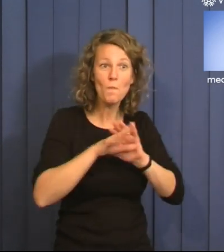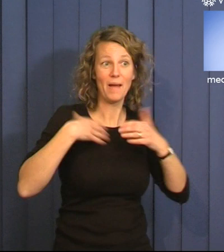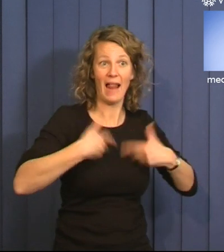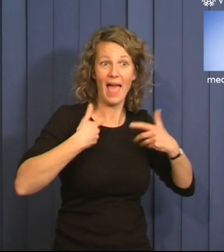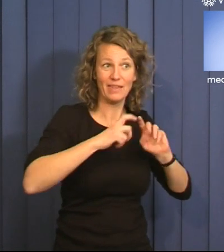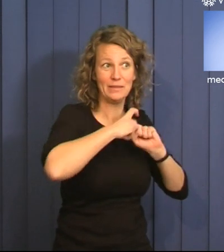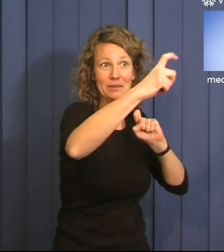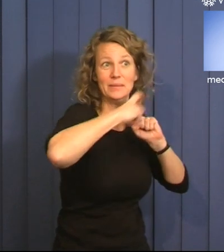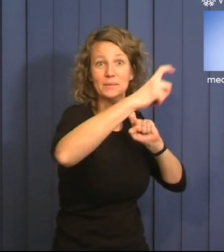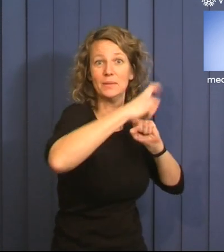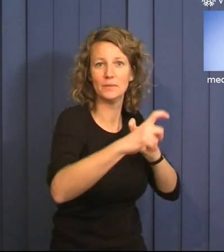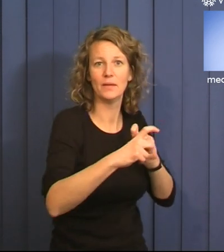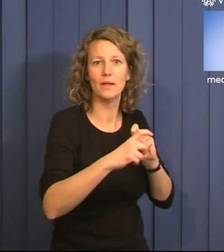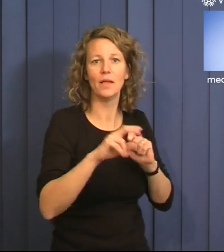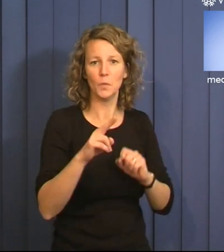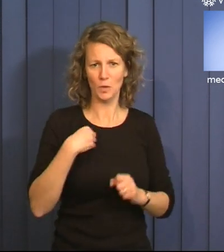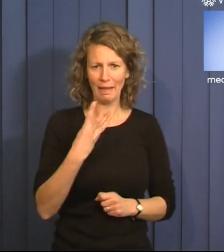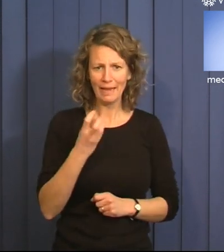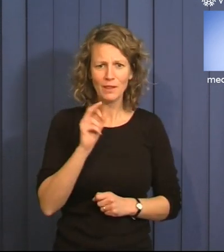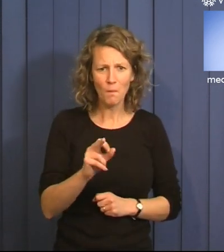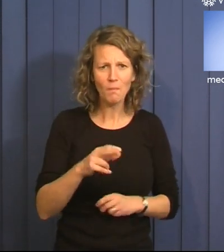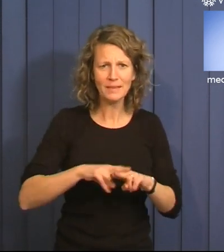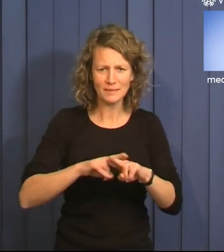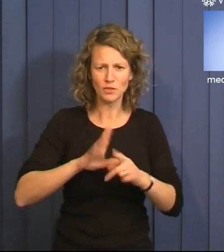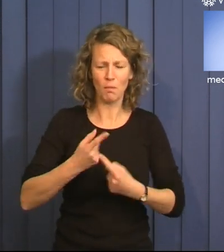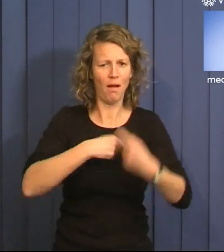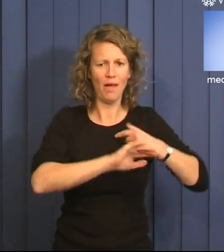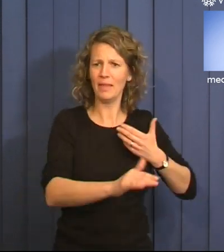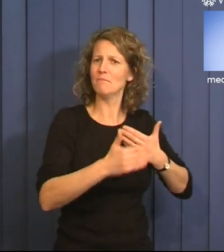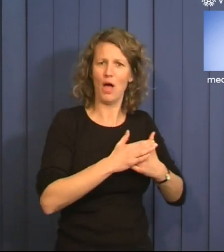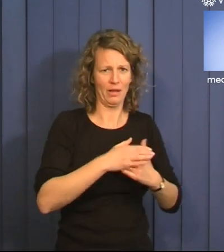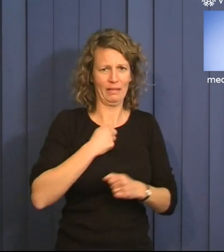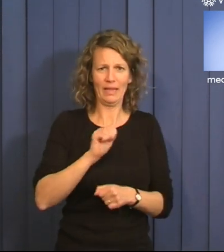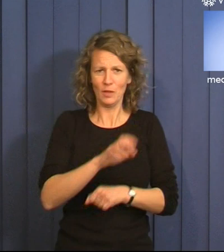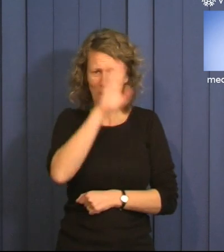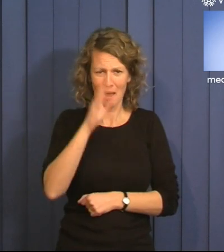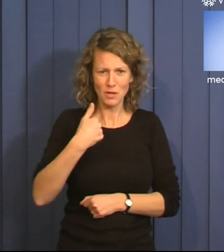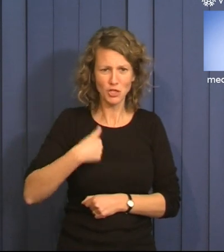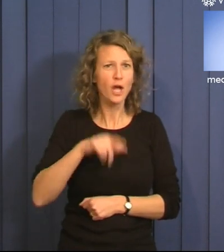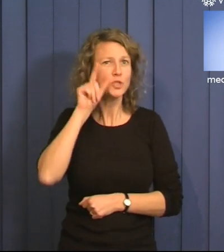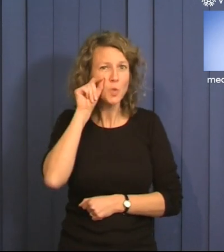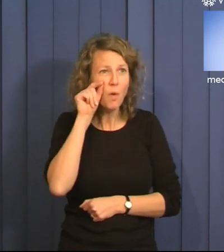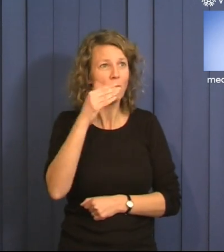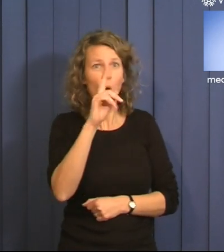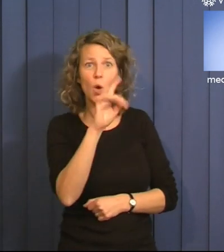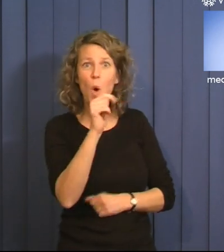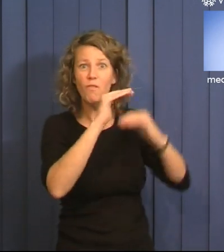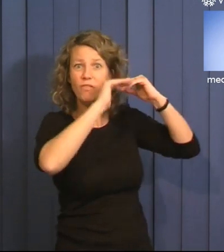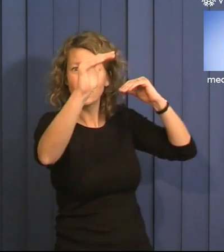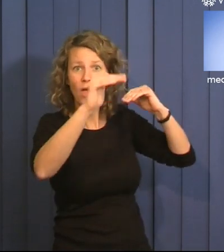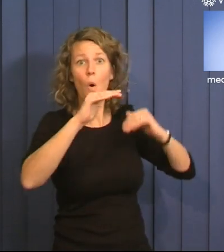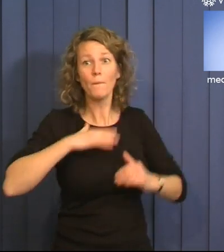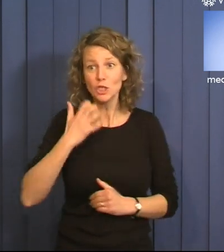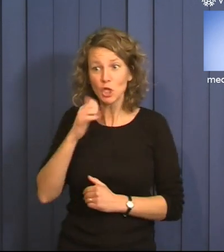känns det som att jag har kastat mig tillbaka till 19. Sluter mina bruna ögon på ett sovloft. Och har ett kylskåv som består av tre